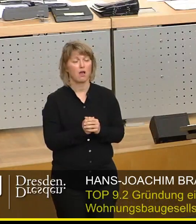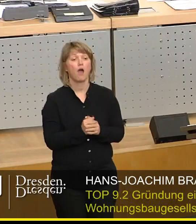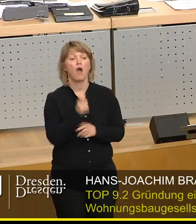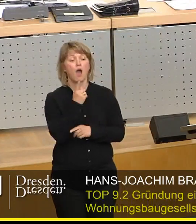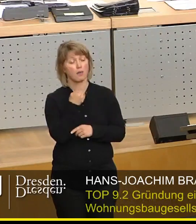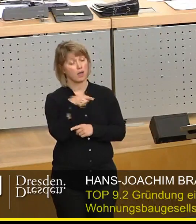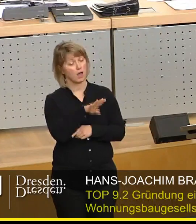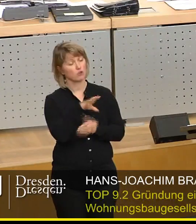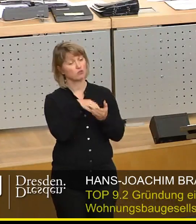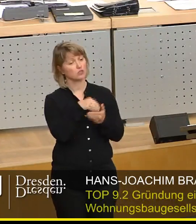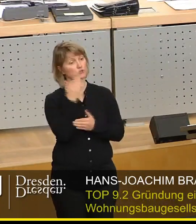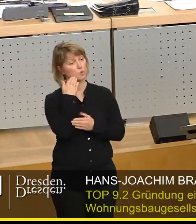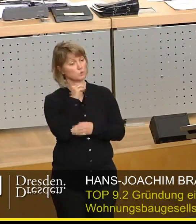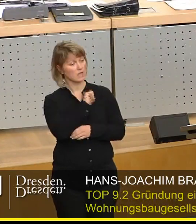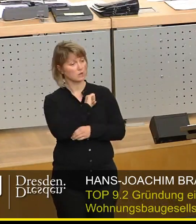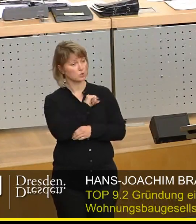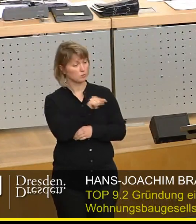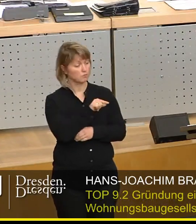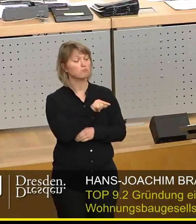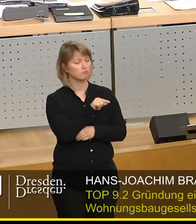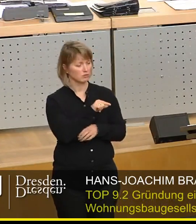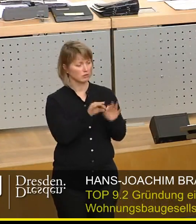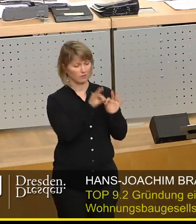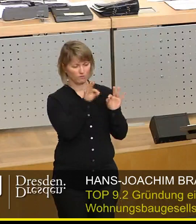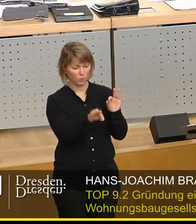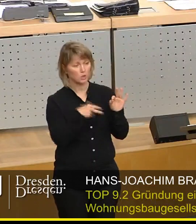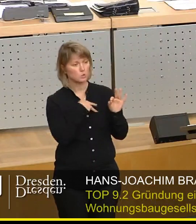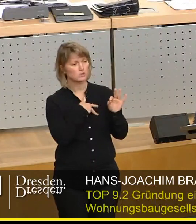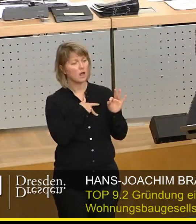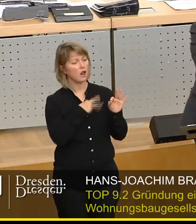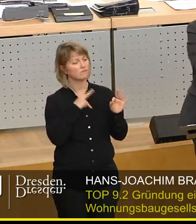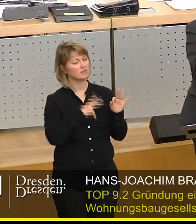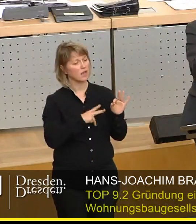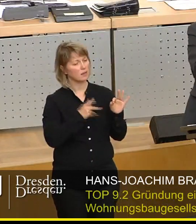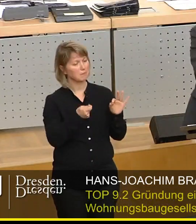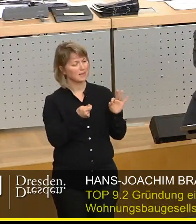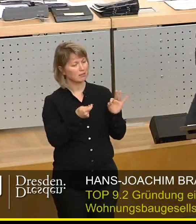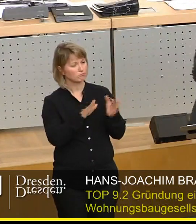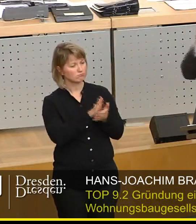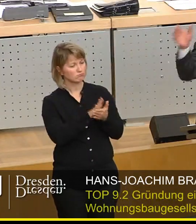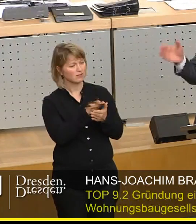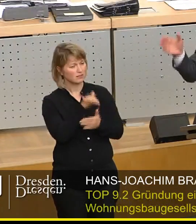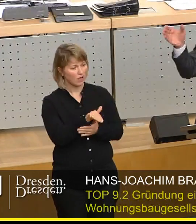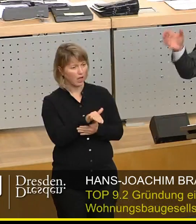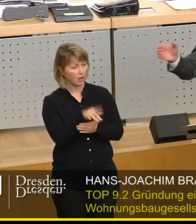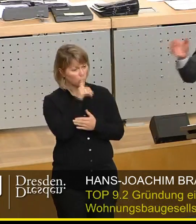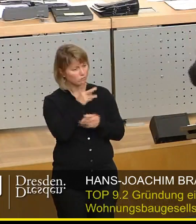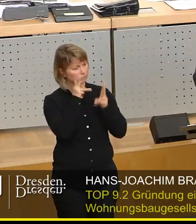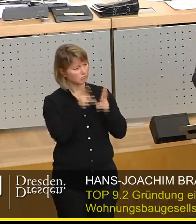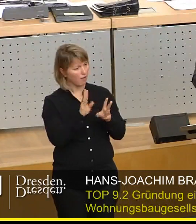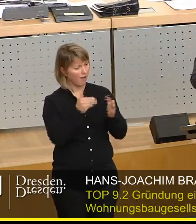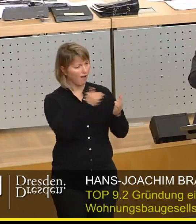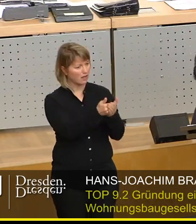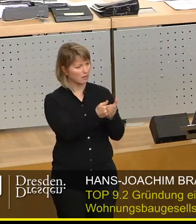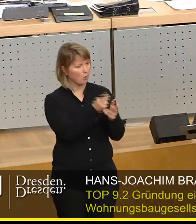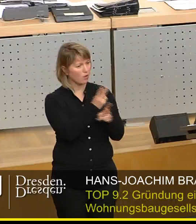städtisches Wohnungseigentum sozialverträgliche Mieten halten zu können und dann auch das Angebot dafür aufrecht